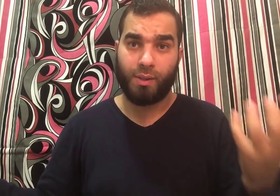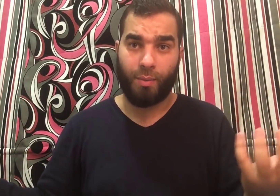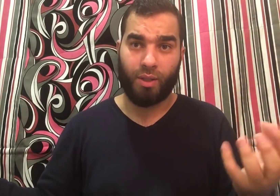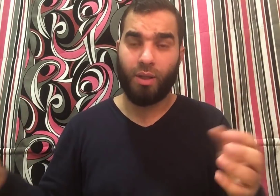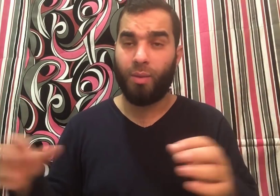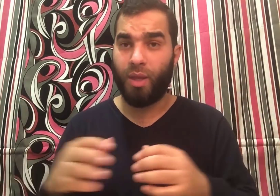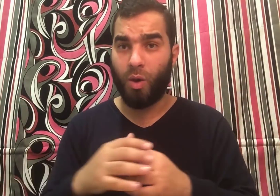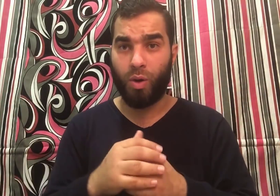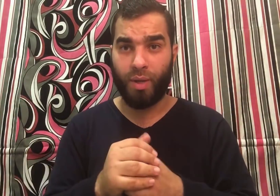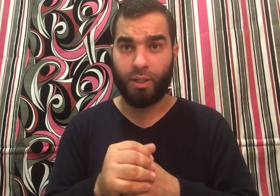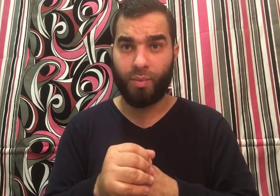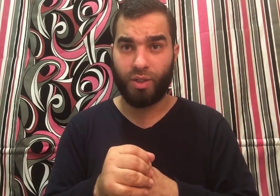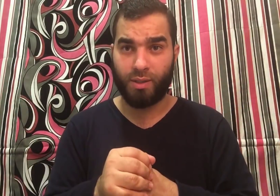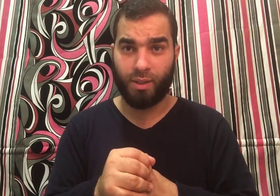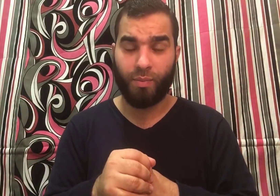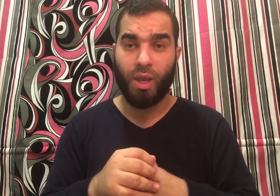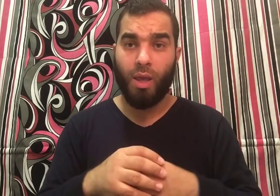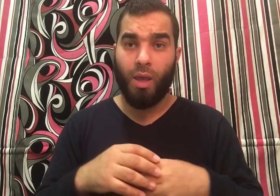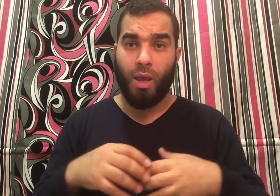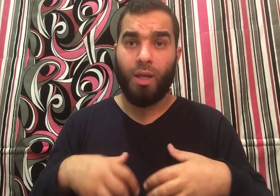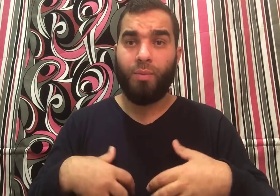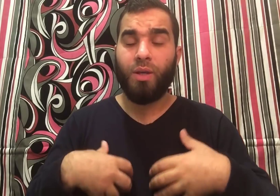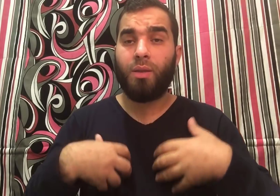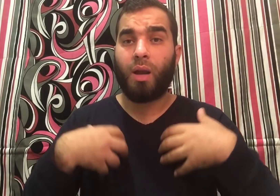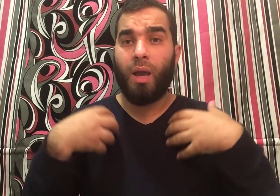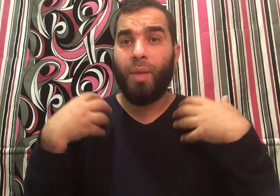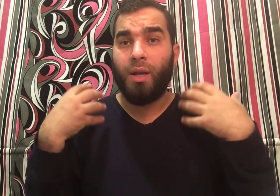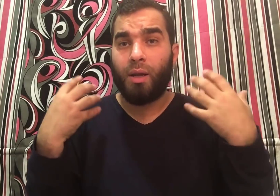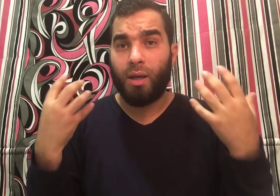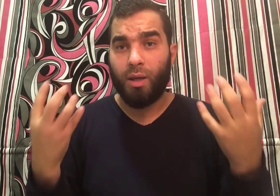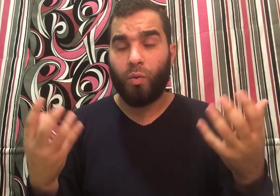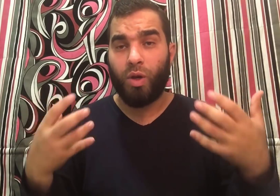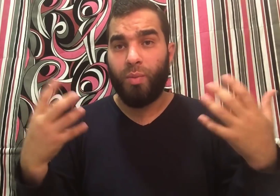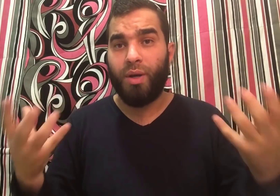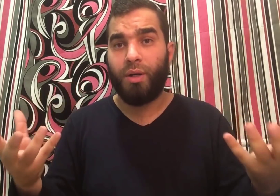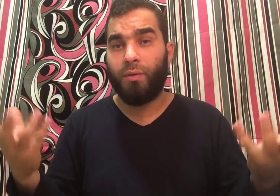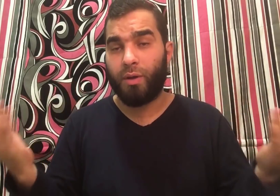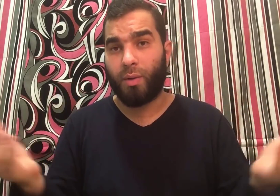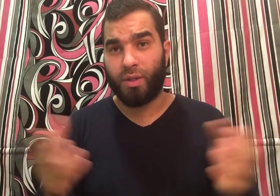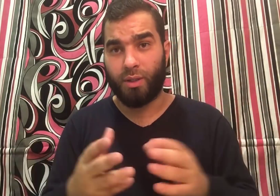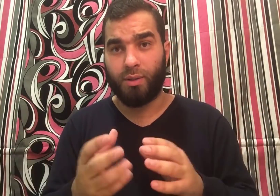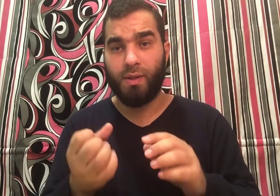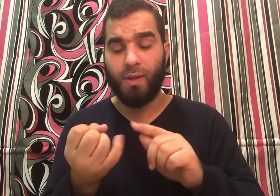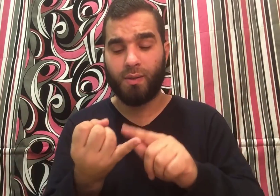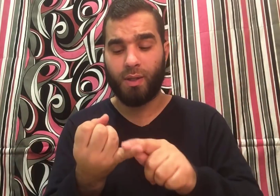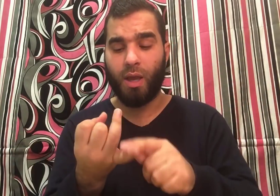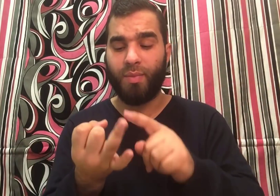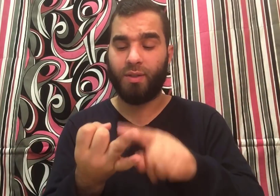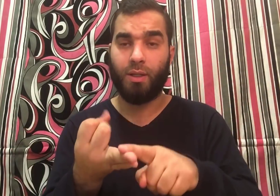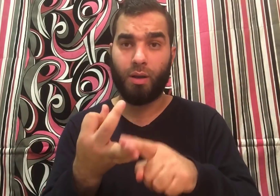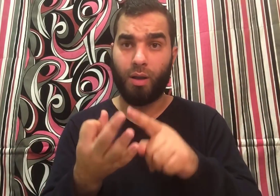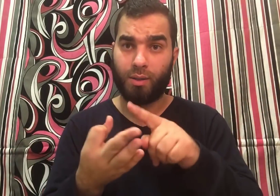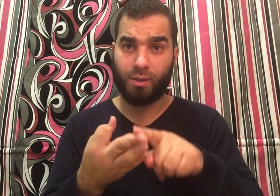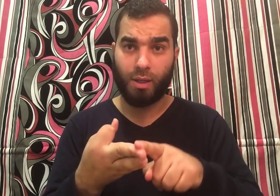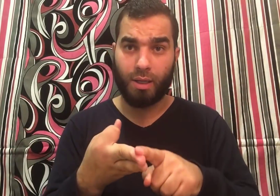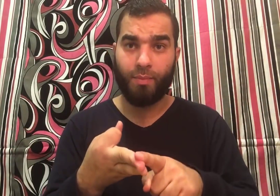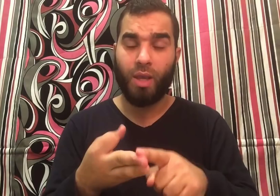السمع طيب إيه هو المعنى المجازي إن بتكثر أعمال الخير والبر في رمضان زي الصيام الصدقة الصلاة